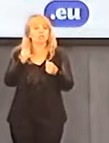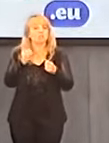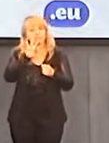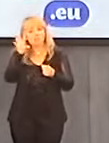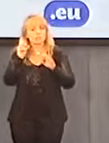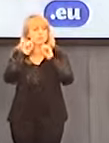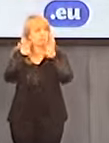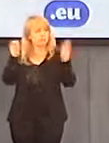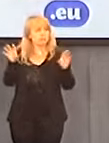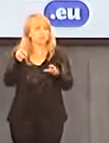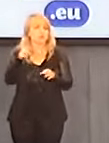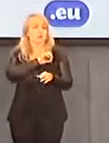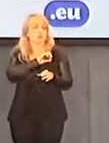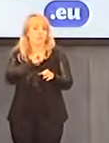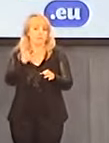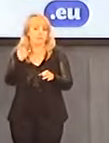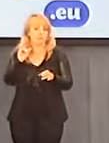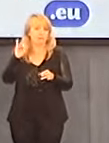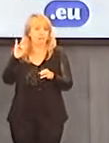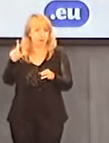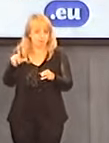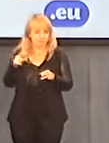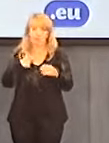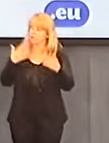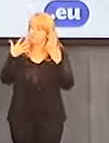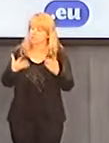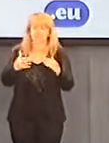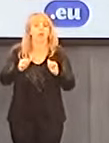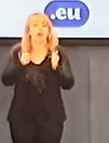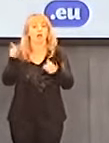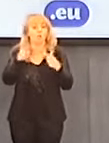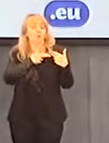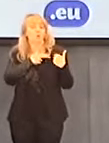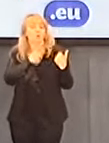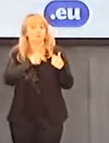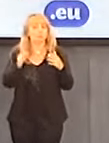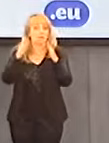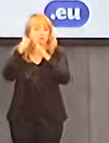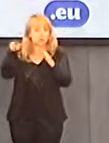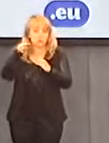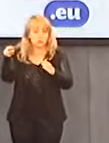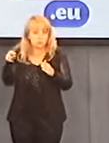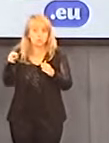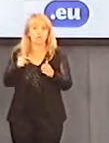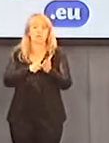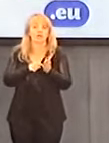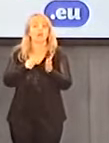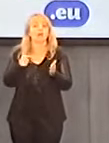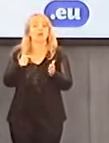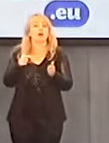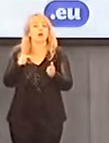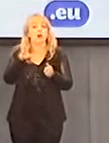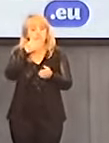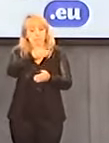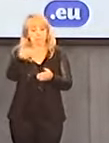pedofilią, i żeby ta kościelna komisja odszkodowawcza w